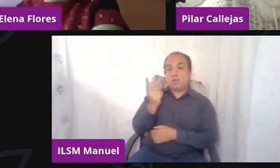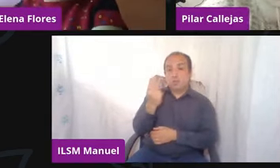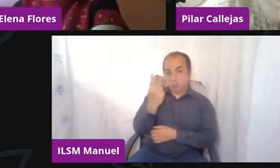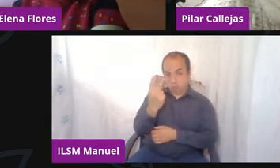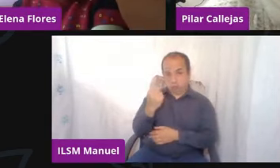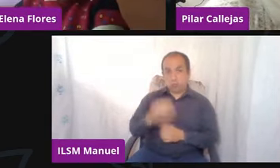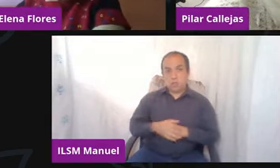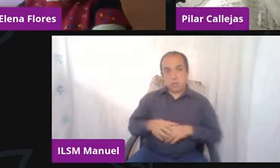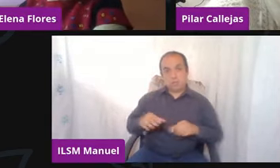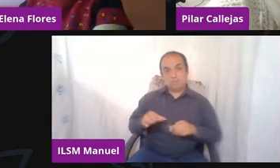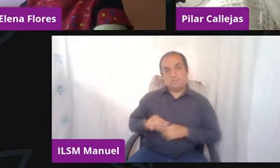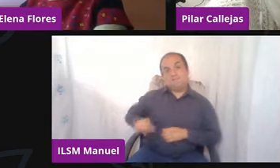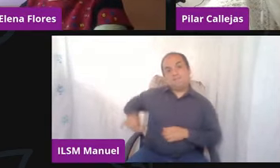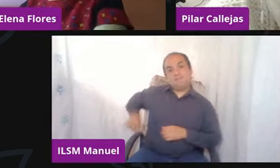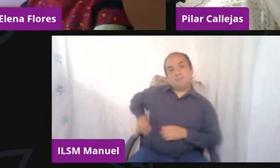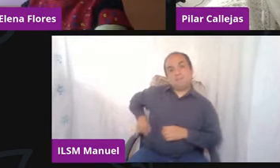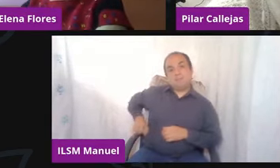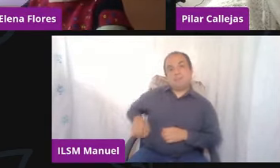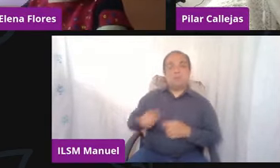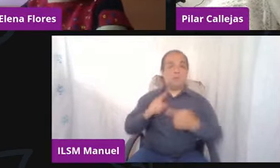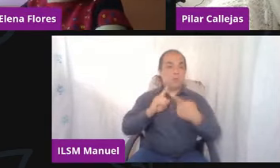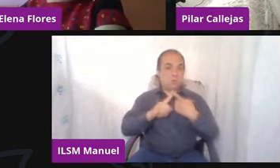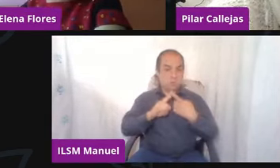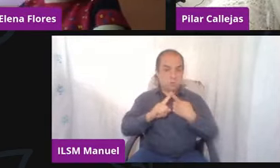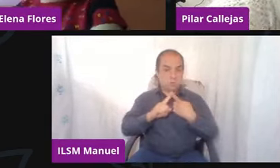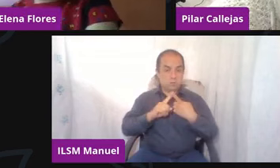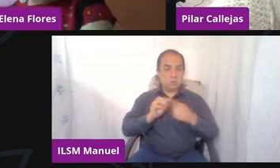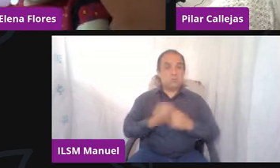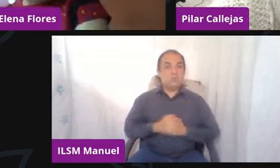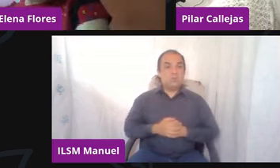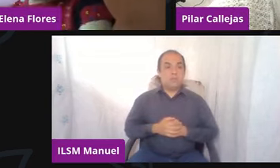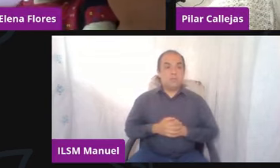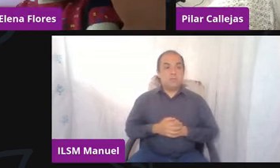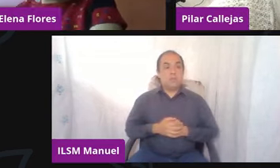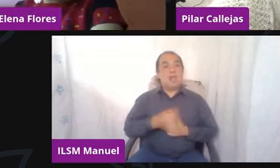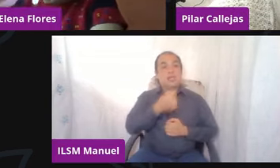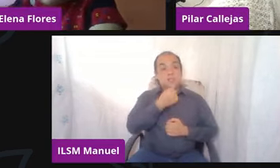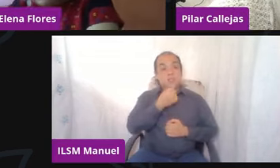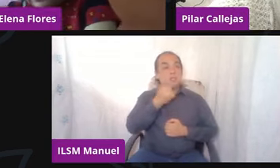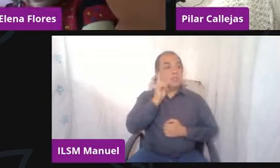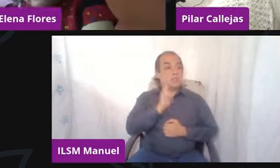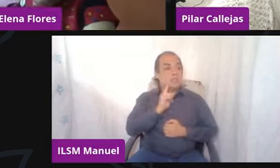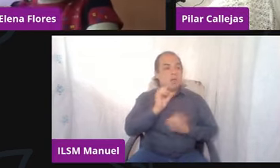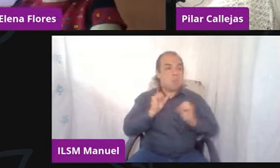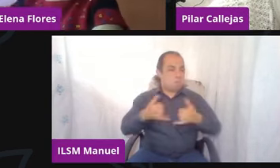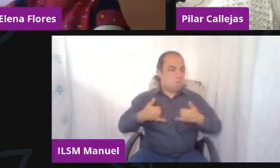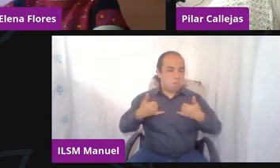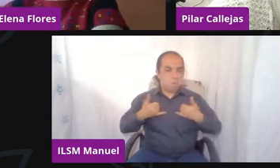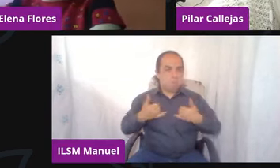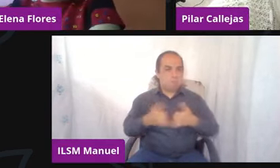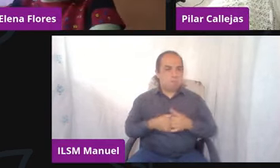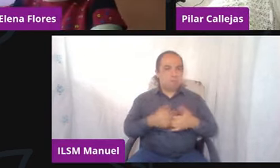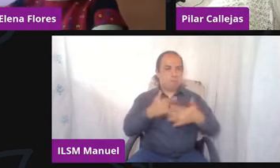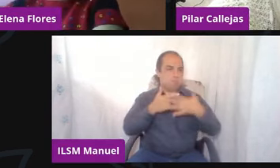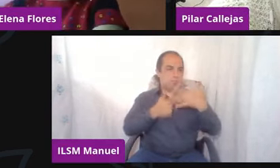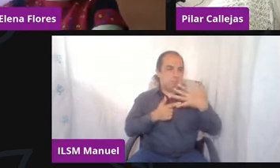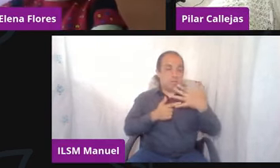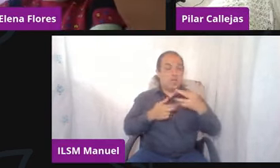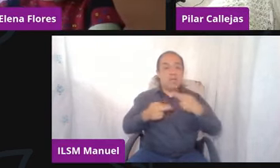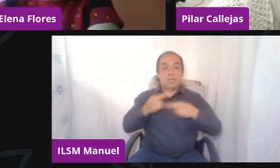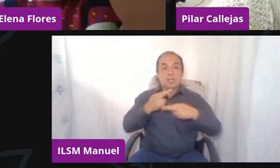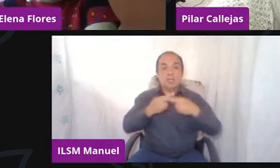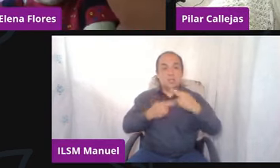una de ellas, cuando ellos y ellas regresen de las labores de la casa,